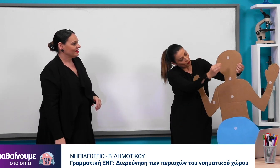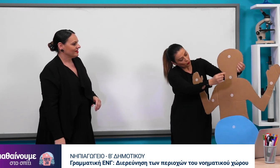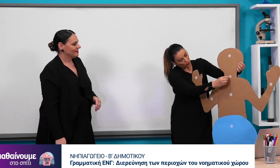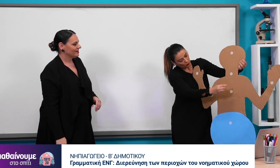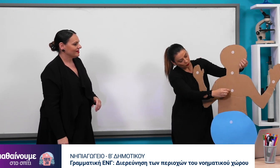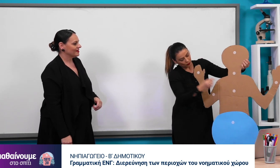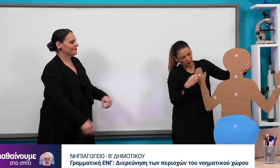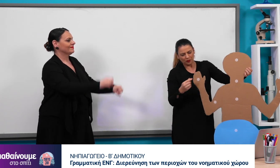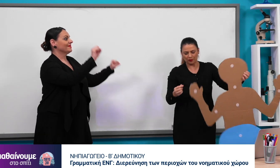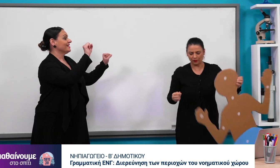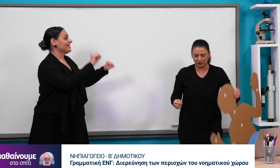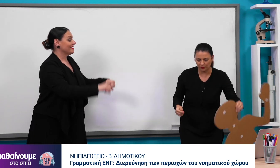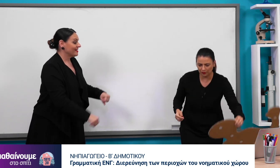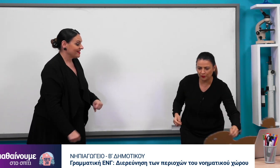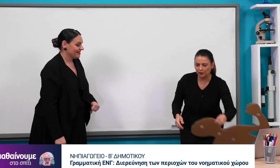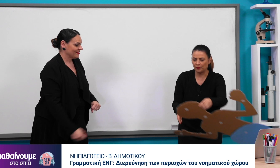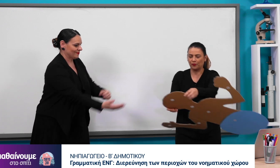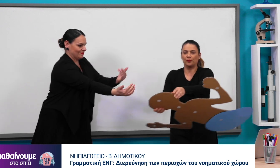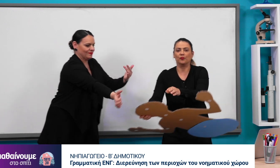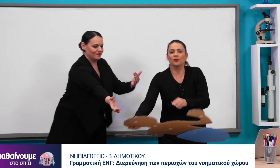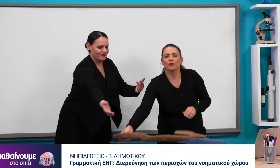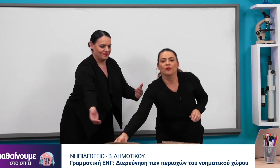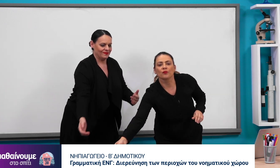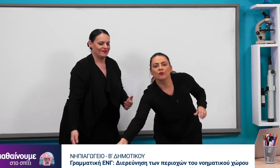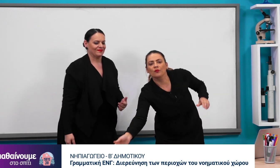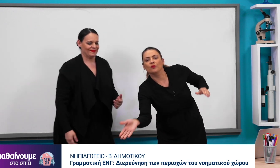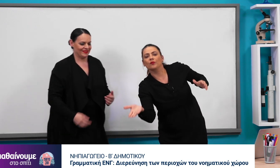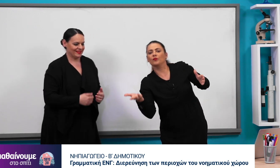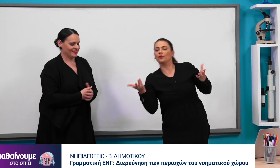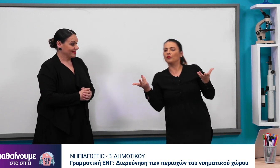Και πάνω του βλέπετε υπάρχουν βέλκρο.